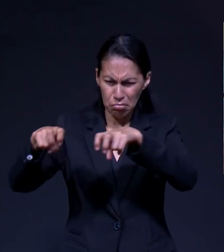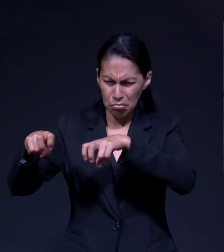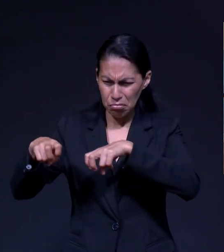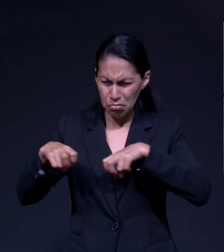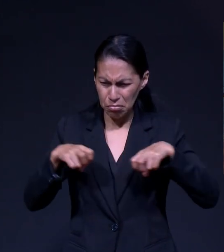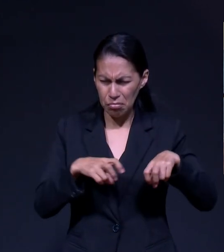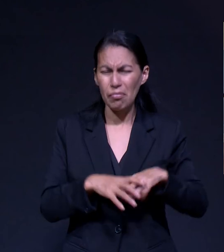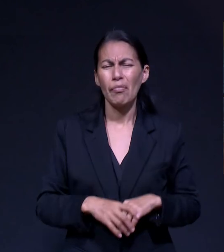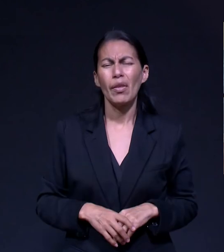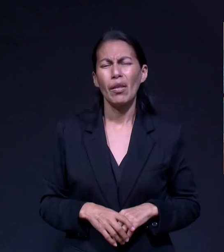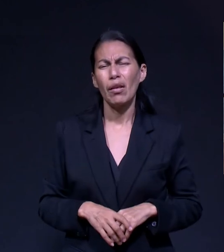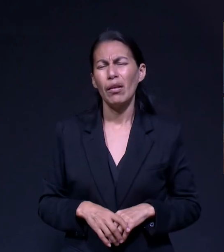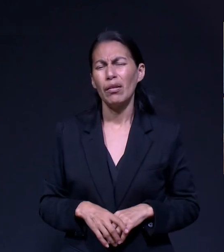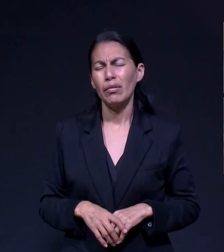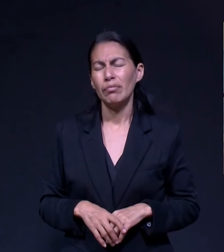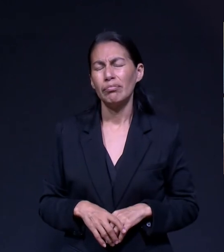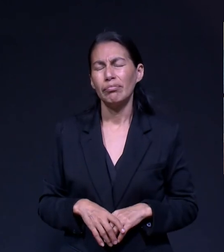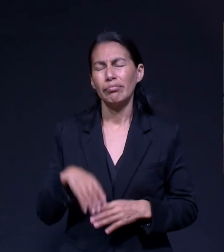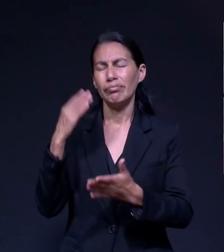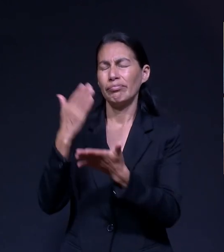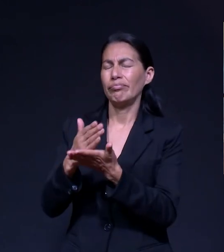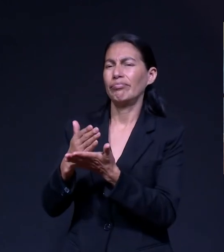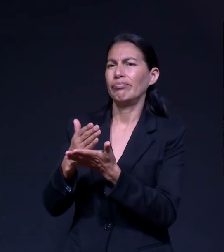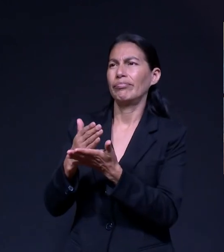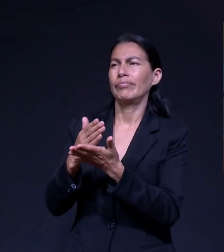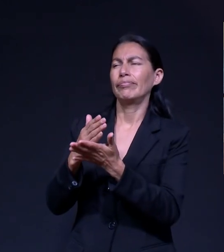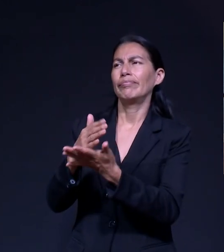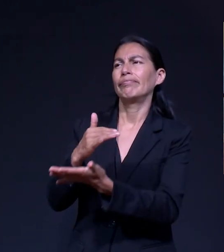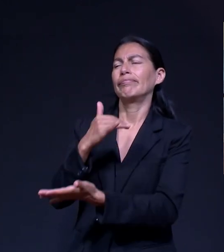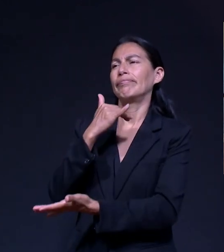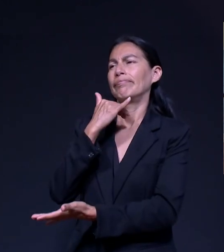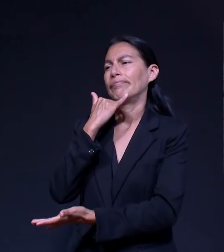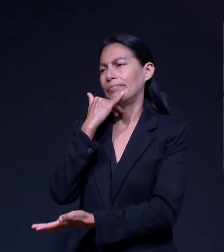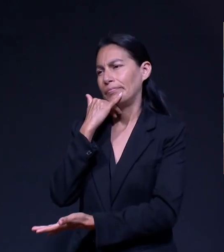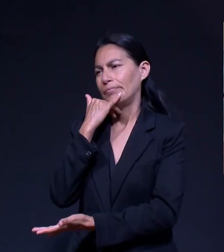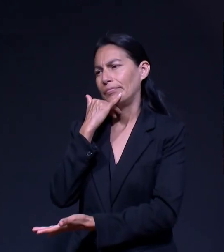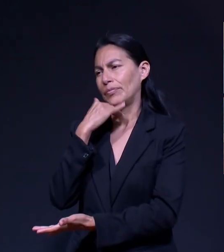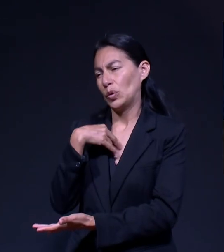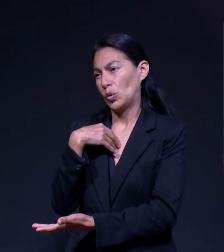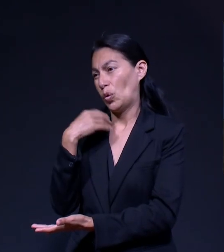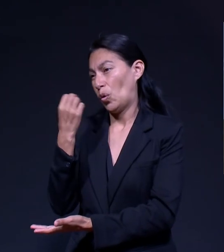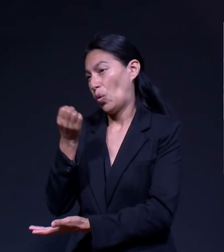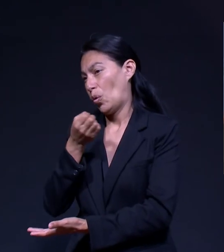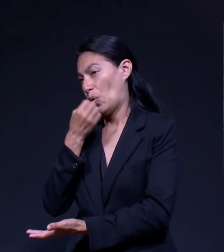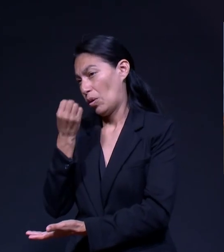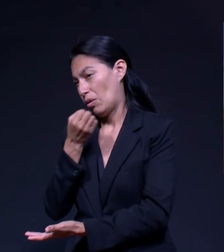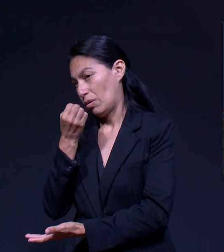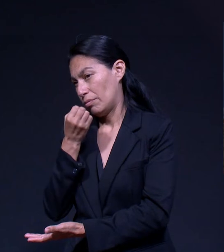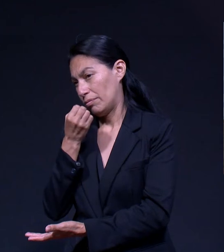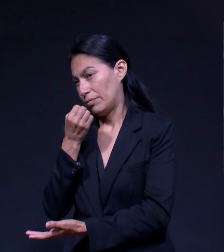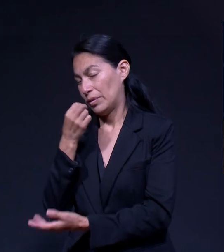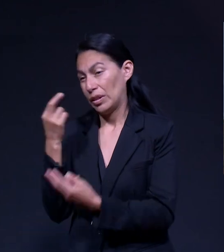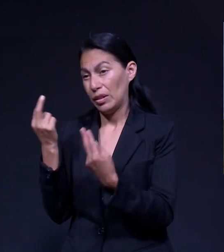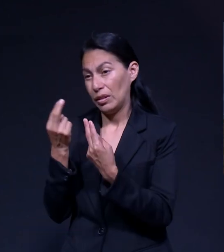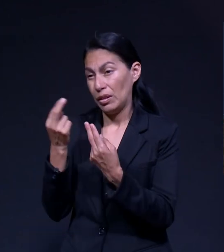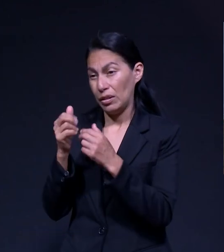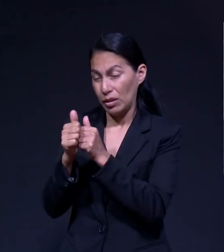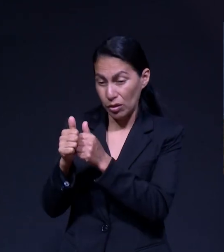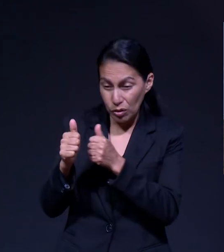Porque No Puedo No Sé Cómo En Este Momento Me Voy a Apartar Un Poquito De Todos Ustedes Les Dije A la Familia Necesito